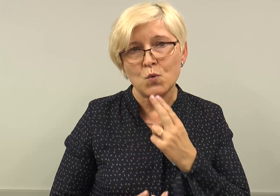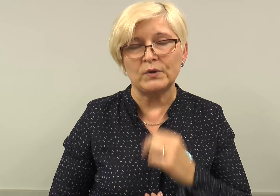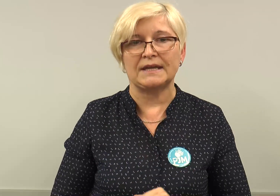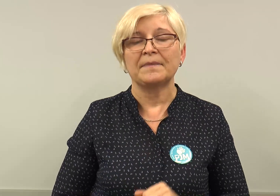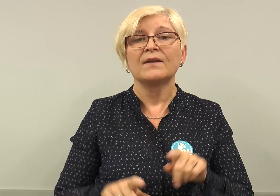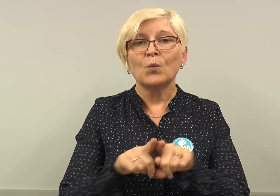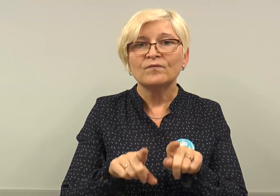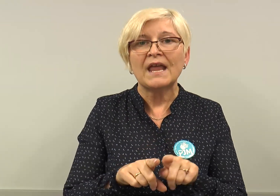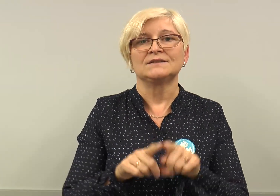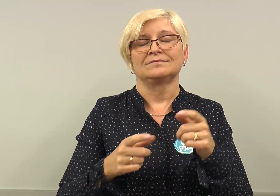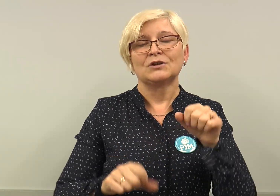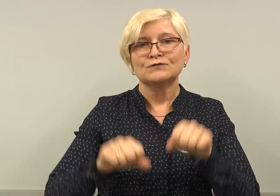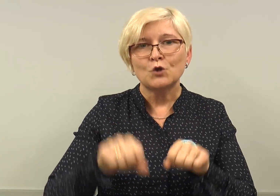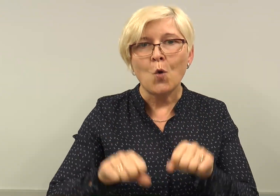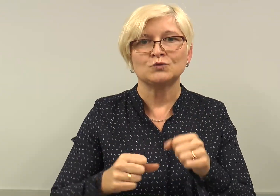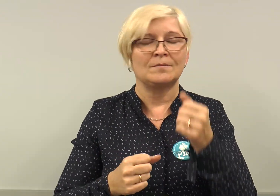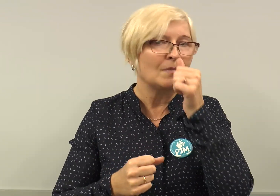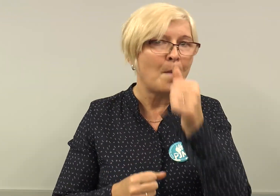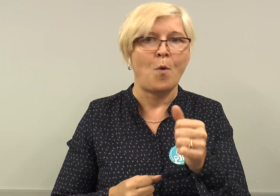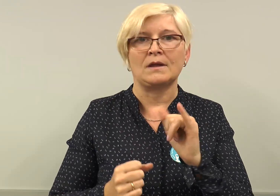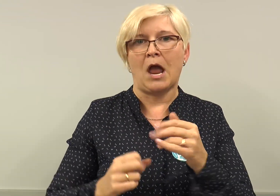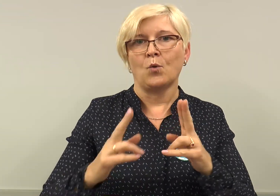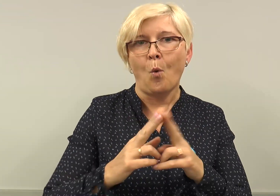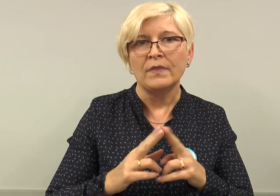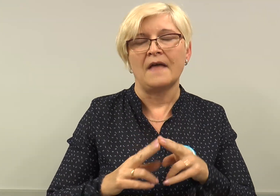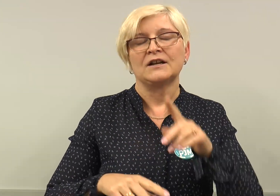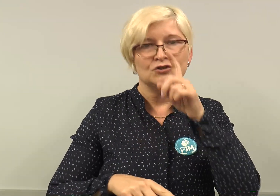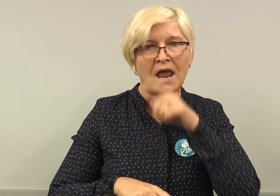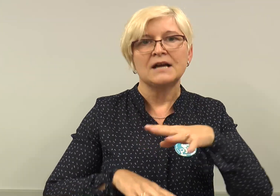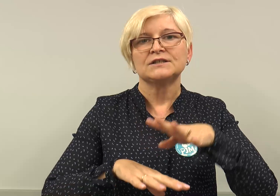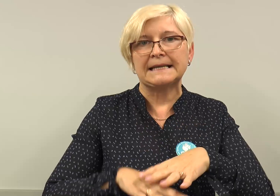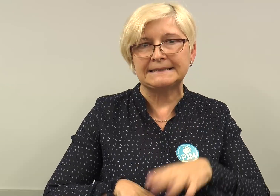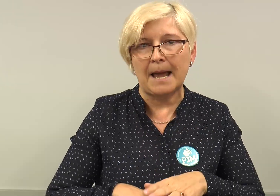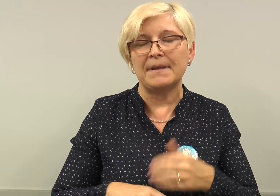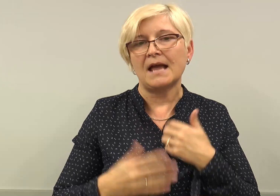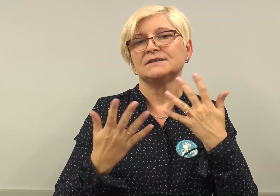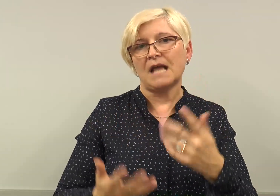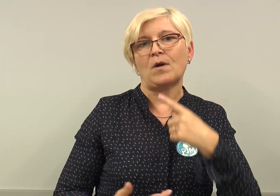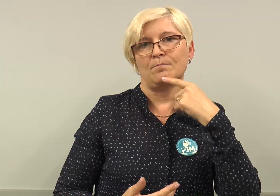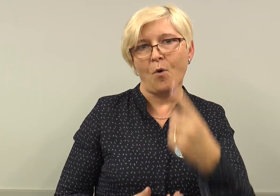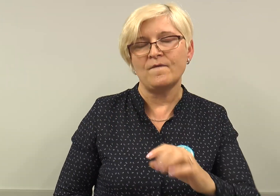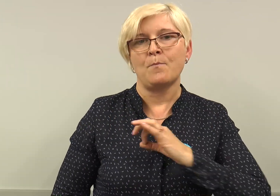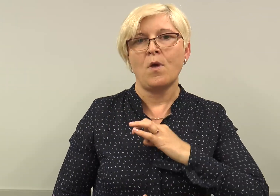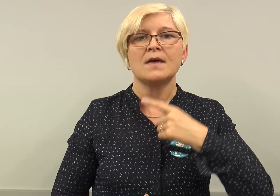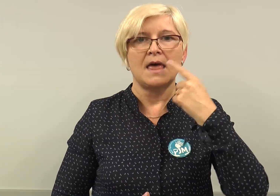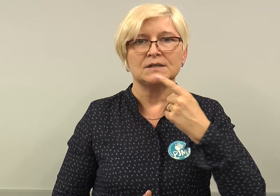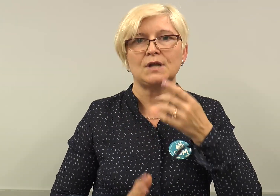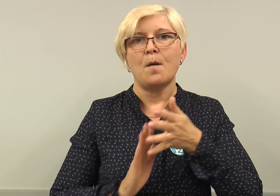Jest bardzo trudna sytuacja Głuchych w Polsce, że system